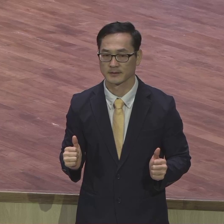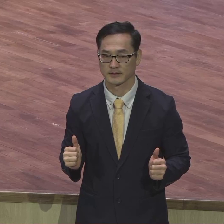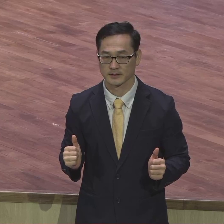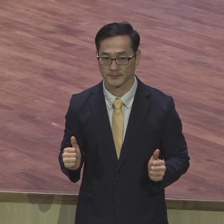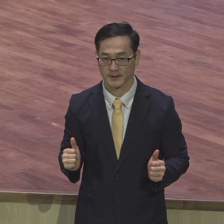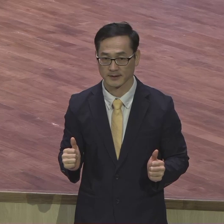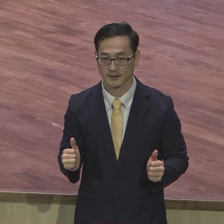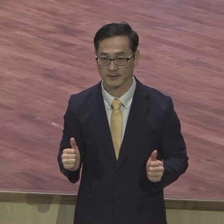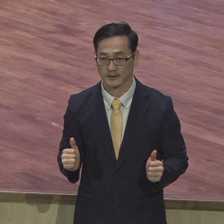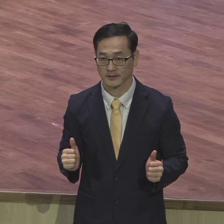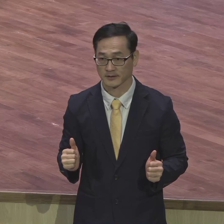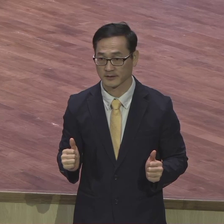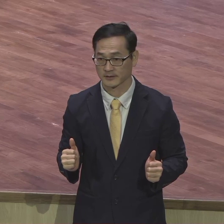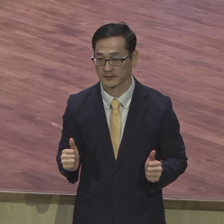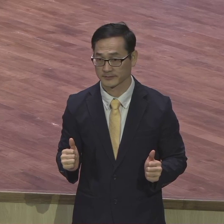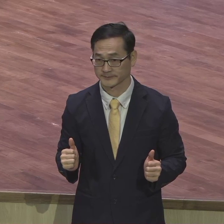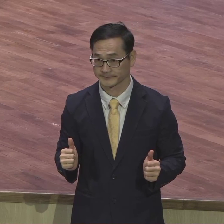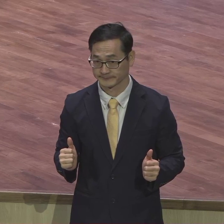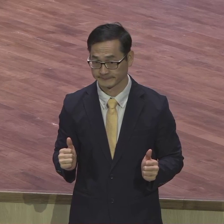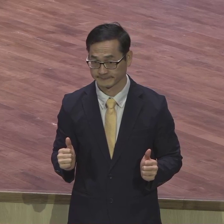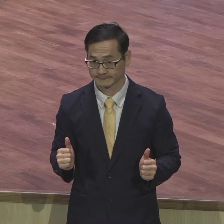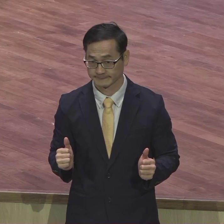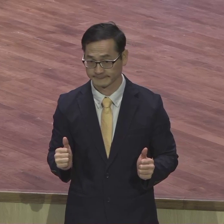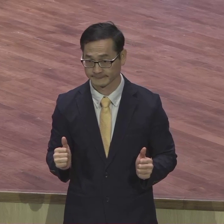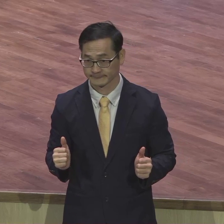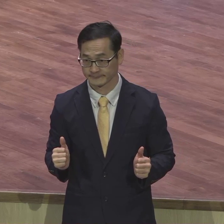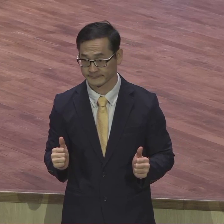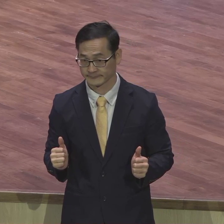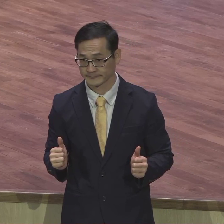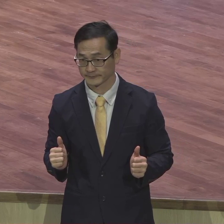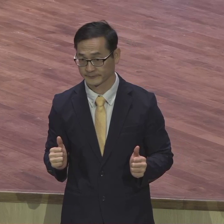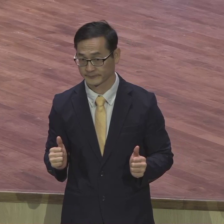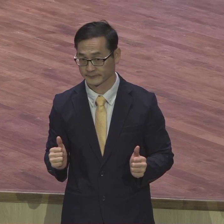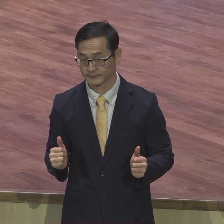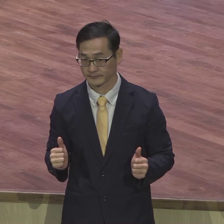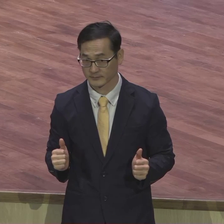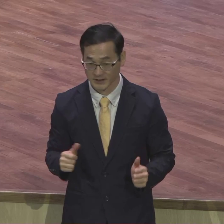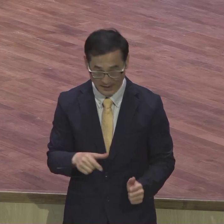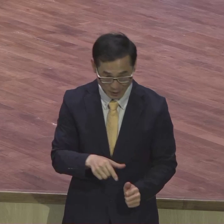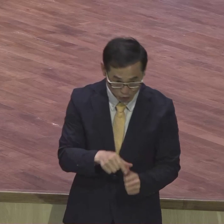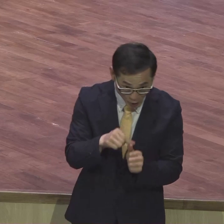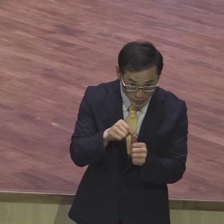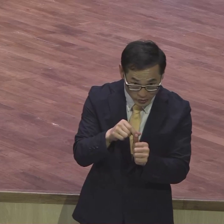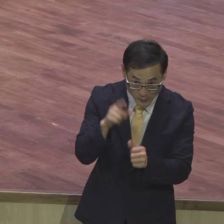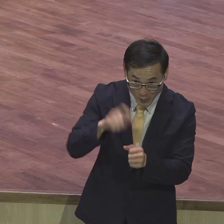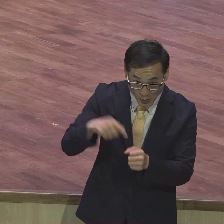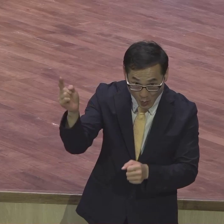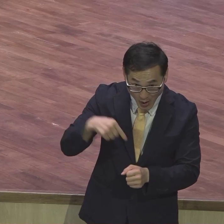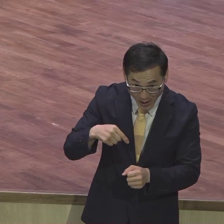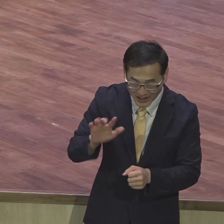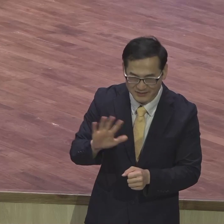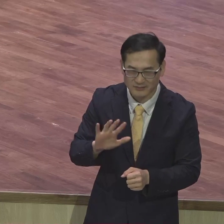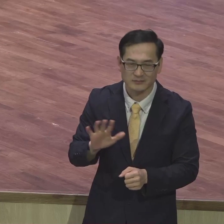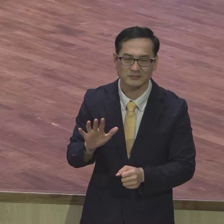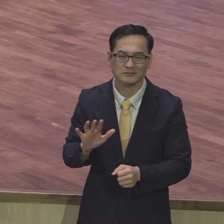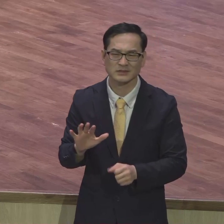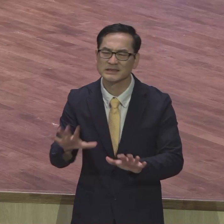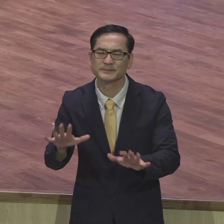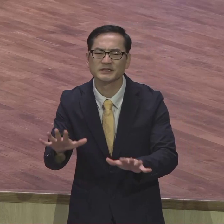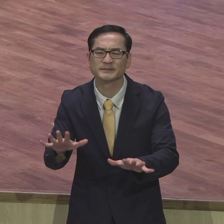제림주 예수는 심판주 인류를 심판으로 오셨습니다 그때는 구원 없어요 구원은 심판전에 다 예수님 오시기 전에 다